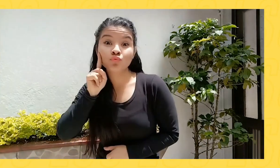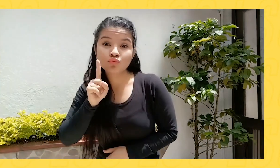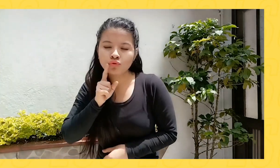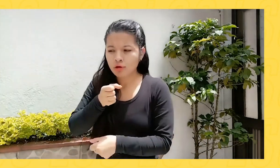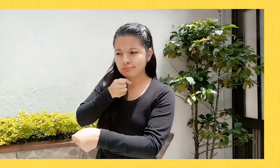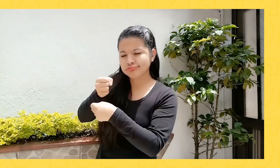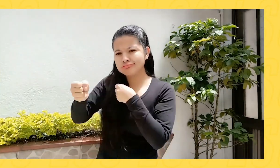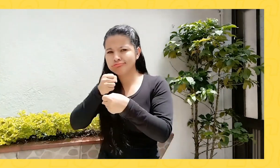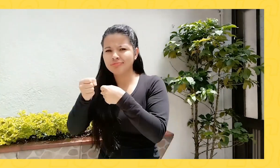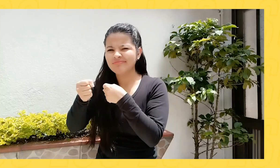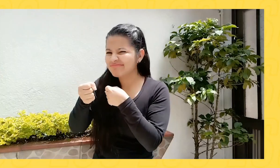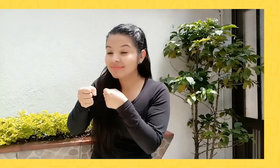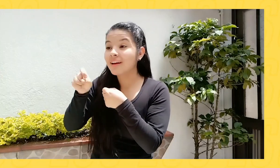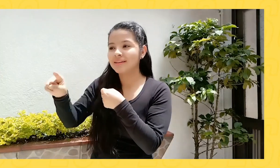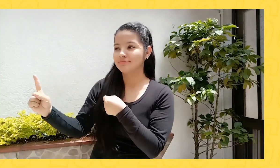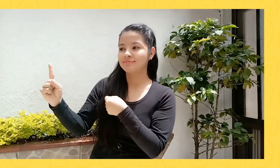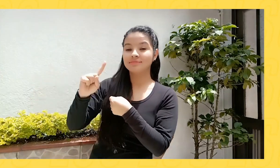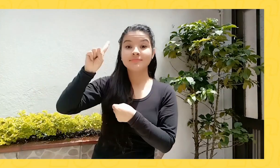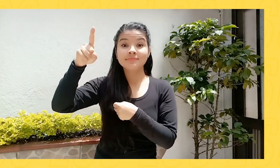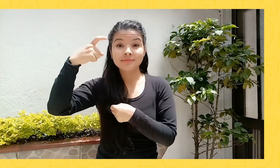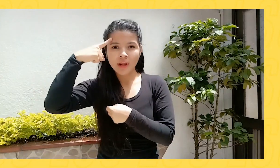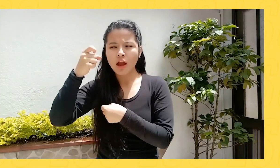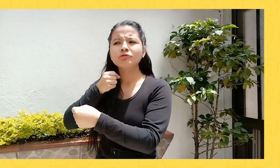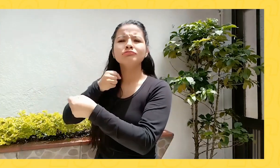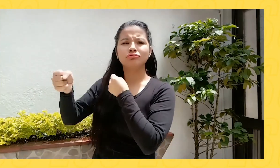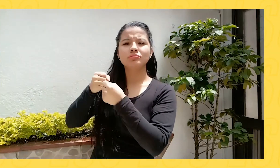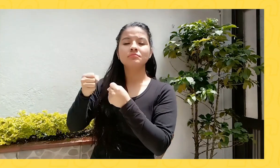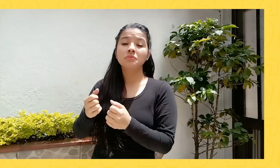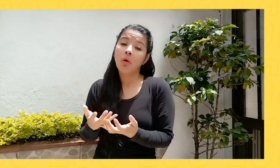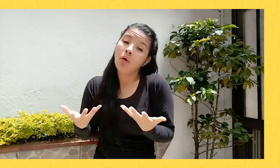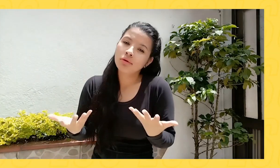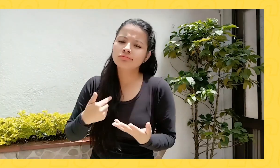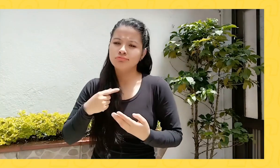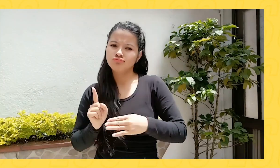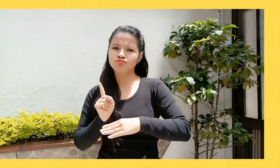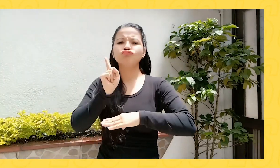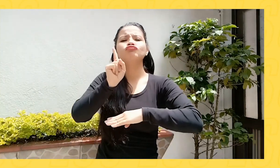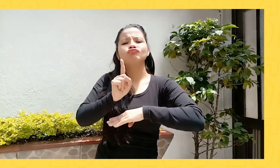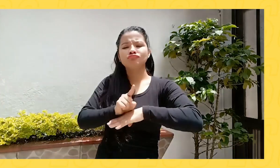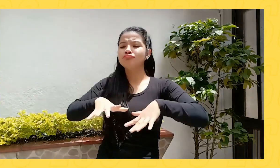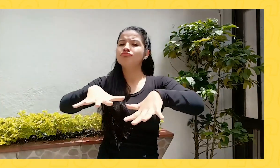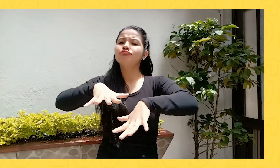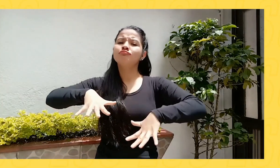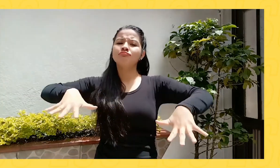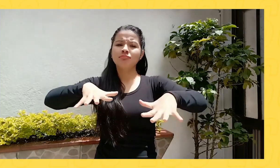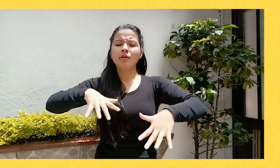entrevistarán a funcionarios públicos o nos estarán informando desde las calles.